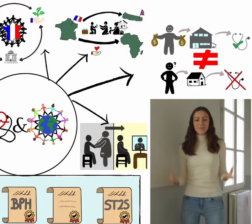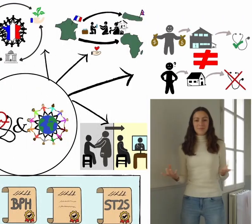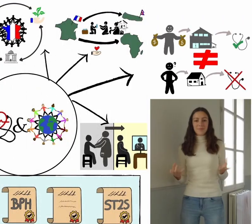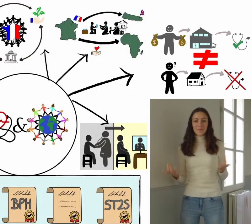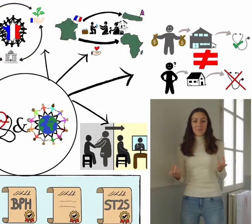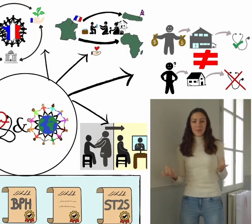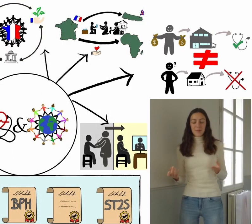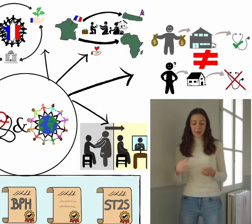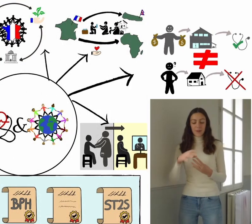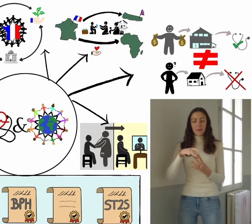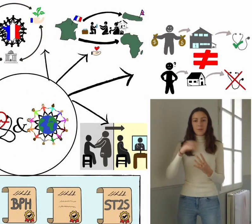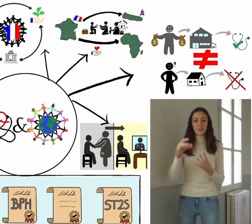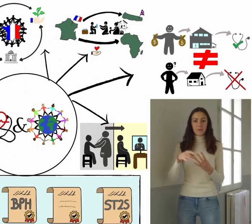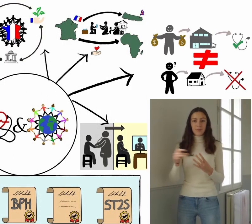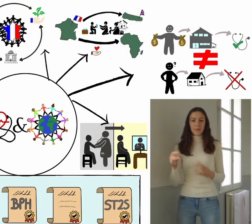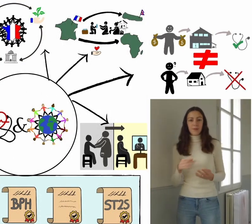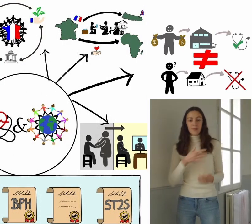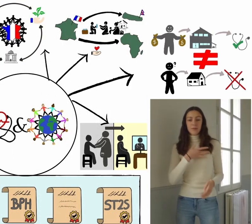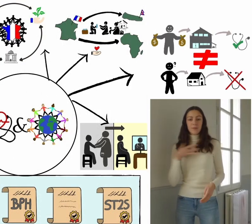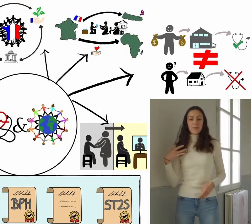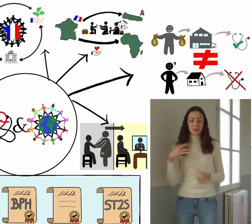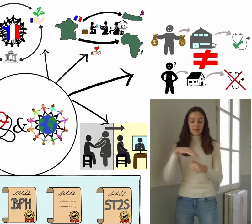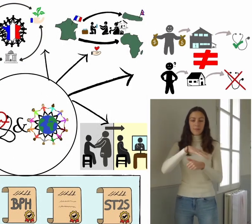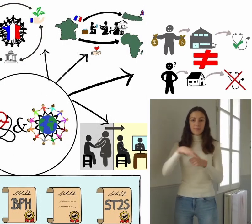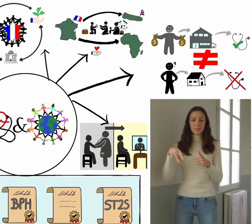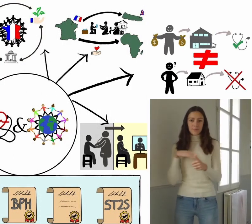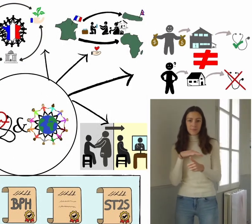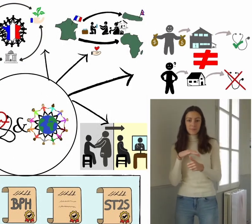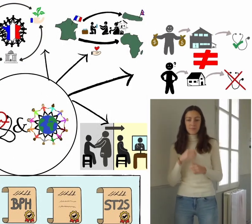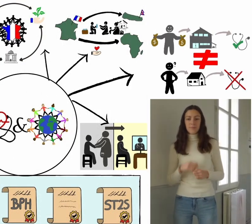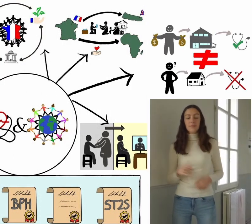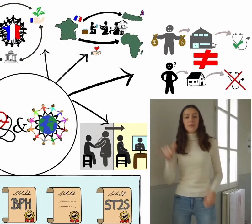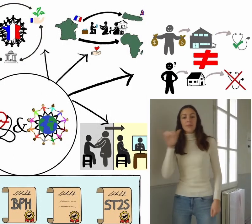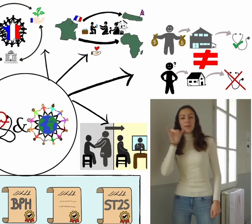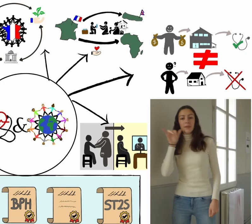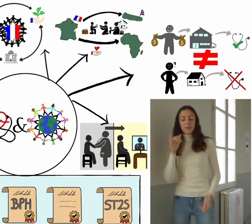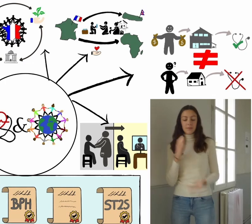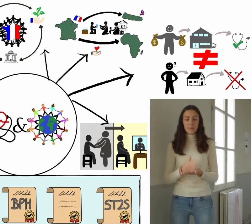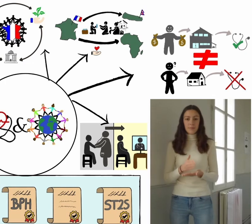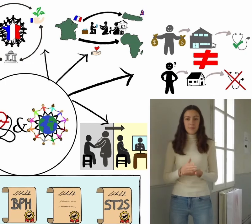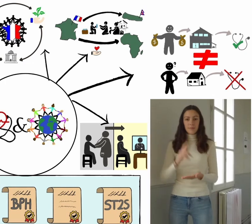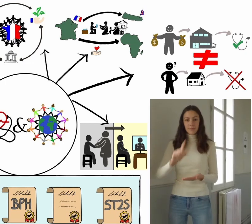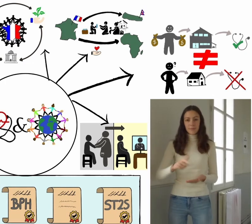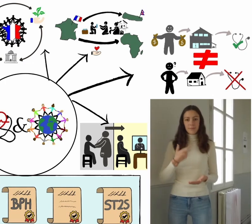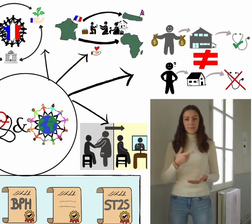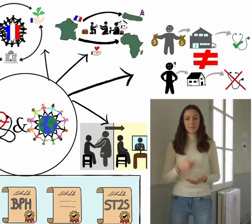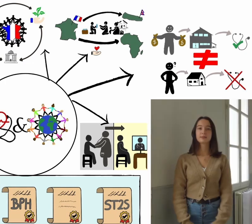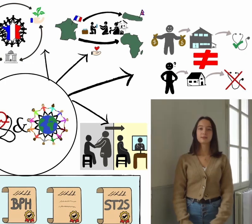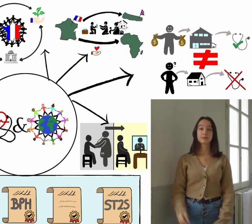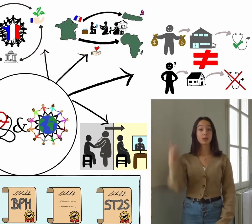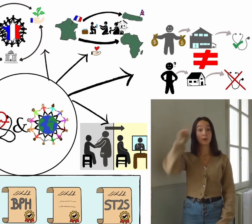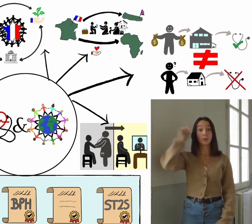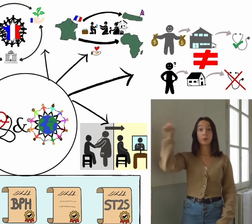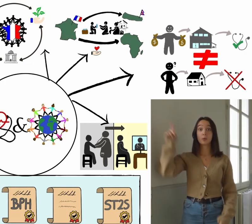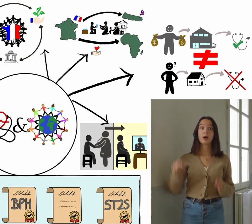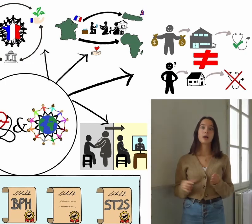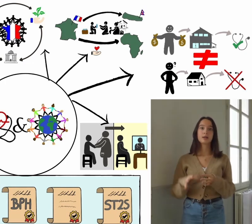Bonjour, je vais vous présenter l'option santé et sociale du lycée. Elle est adressée aux élèves de seconde. L'option santé et